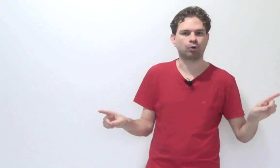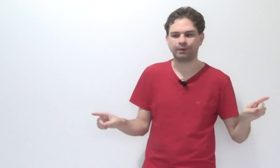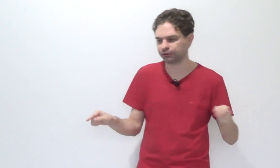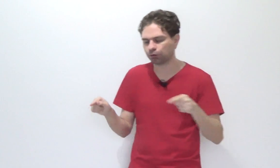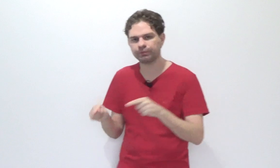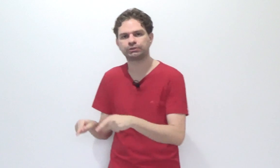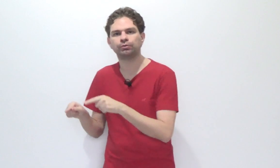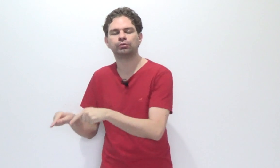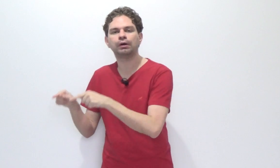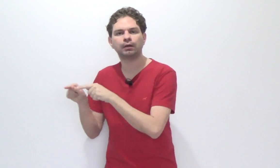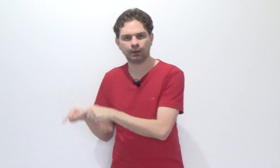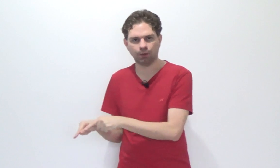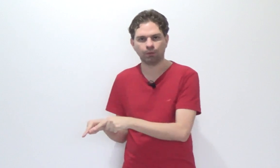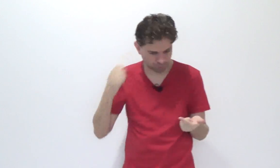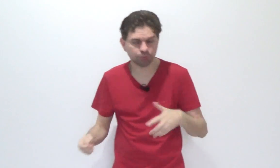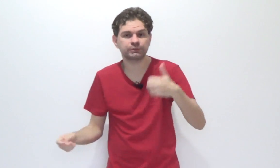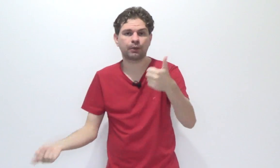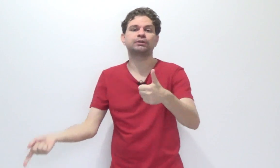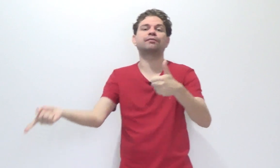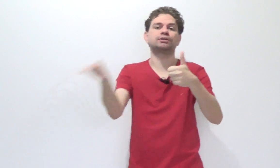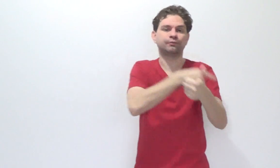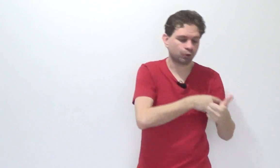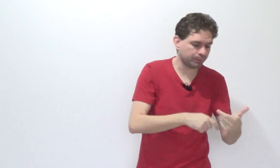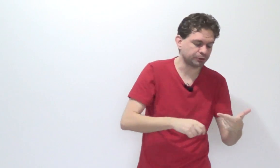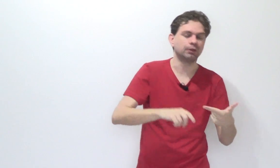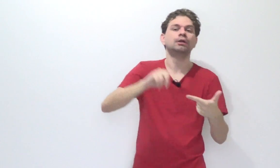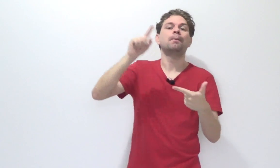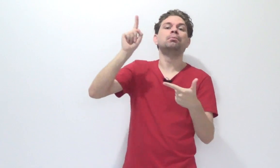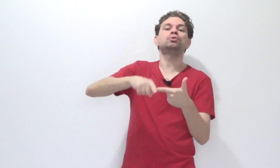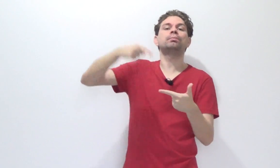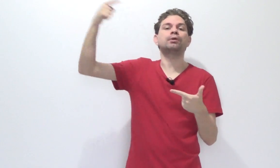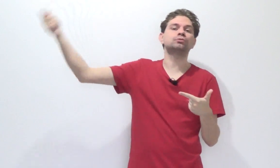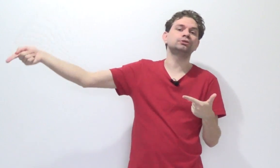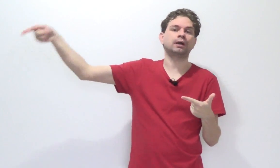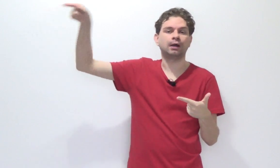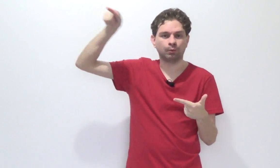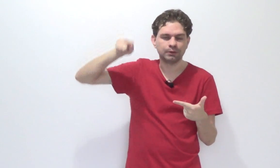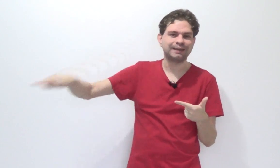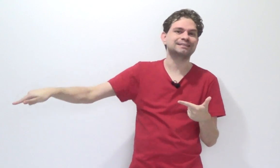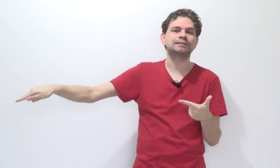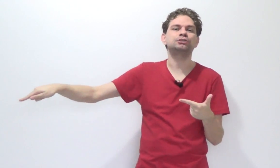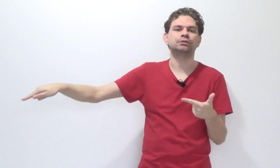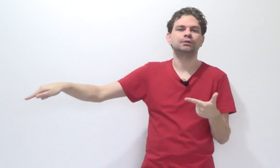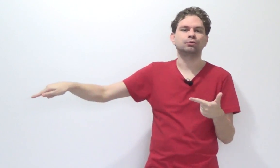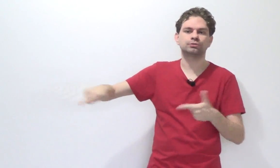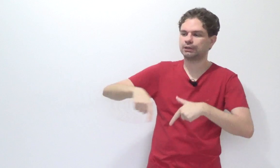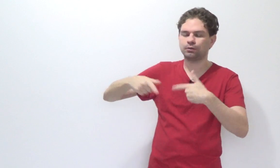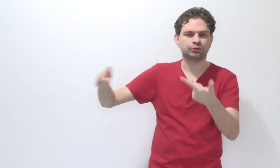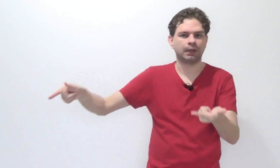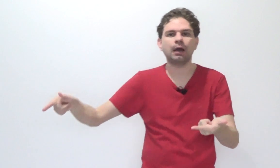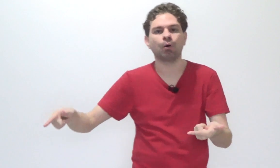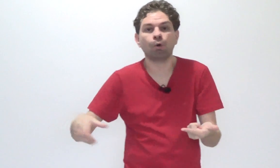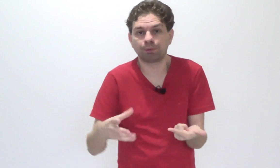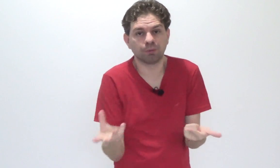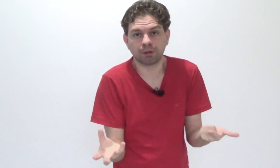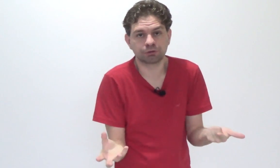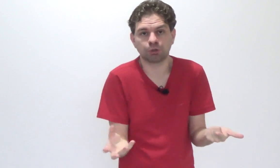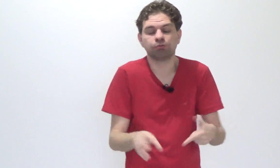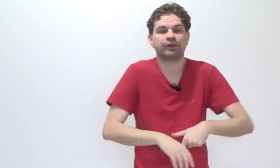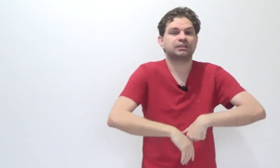cometida, domicílio do réu. Se eu não sei onde a infração foi cometida, muito menos onde réu reside, eu não sei onde é, ou pelo menos, eu não faço